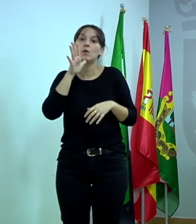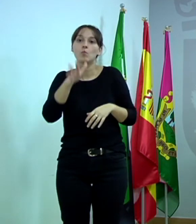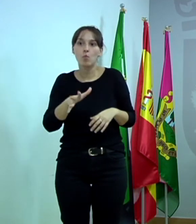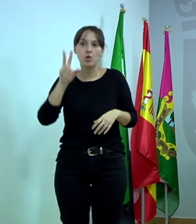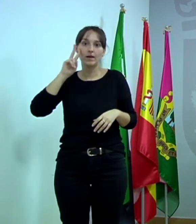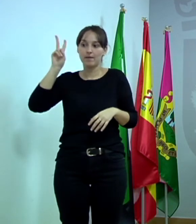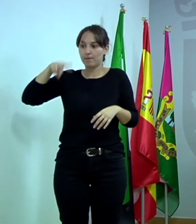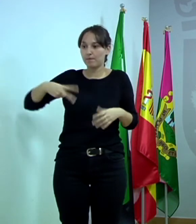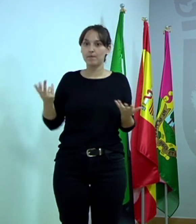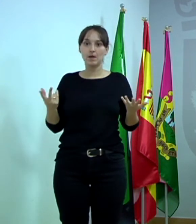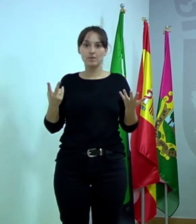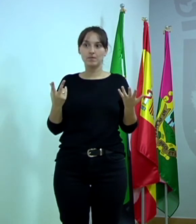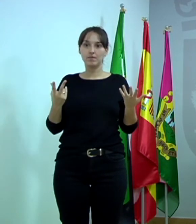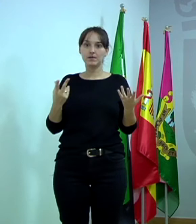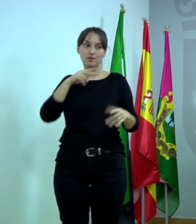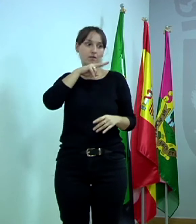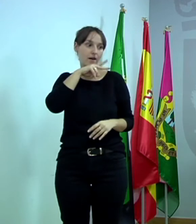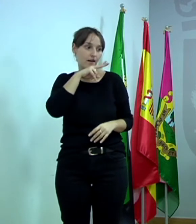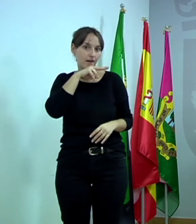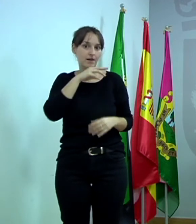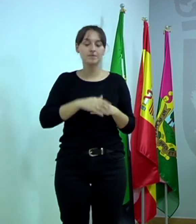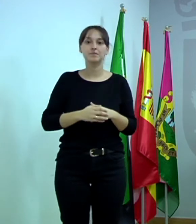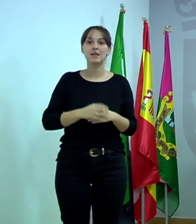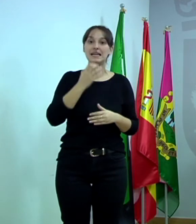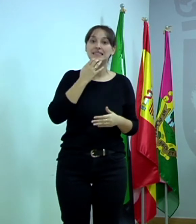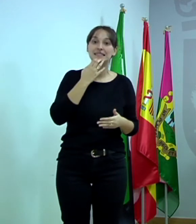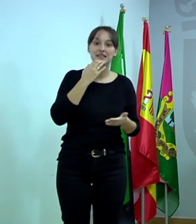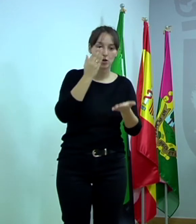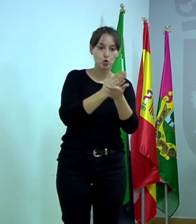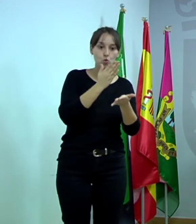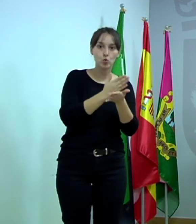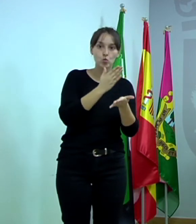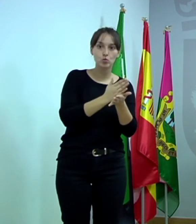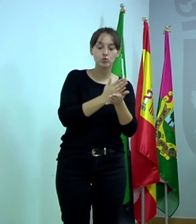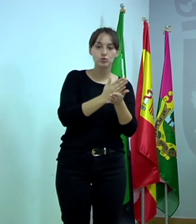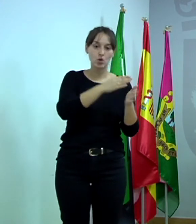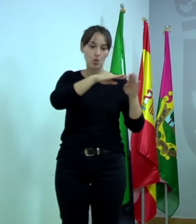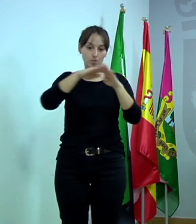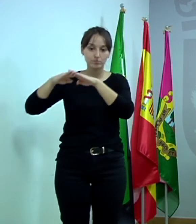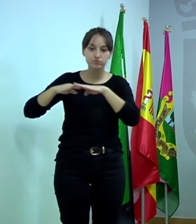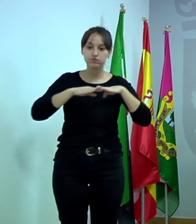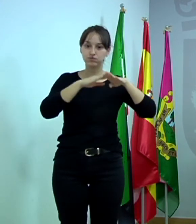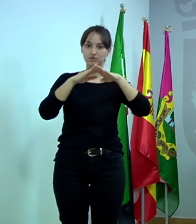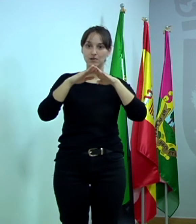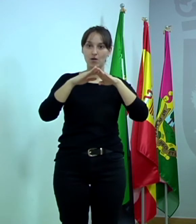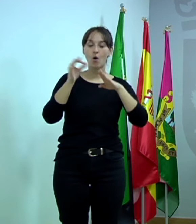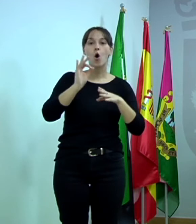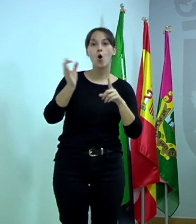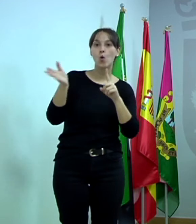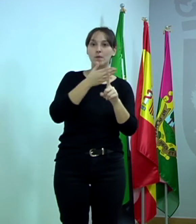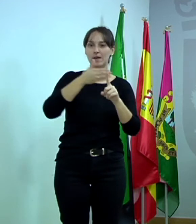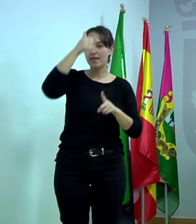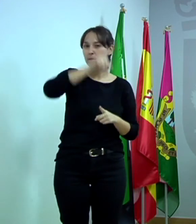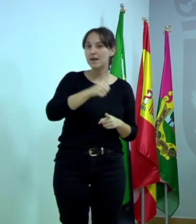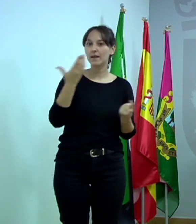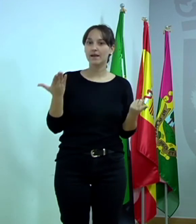de igualdad de violencia de género, que va a ser alargado en el tiempo y que sí, lo darán expertos también y